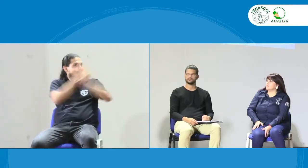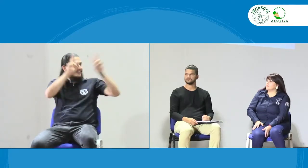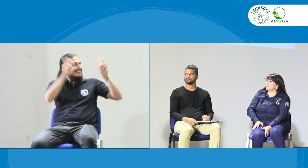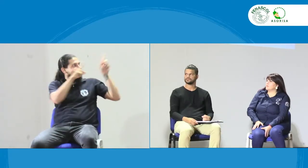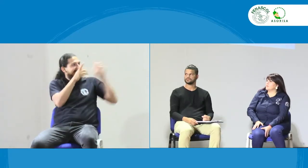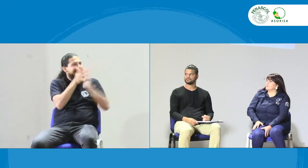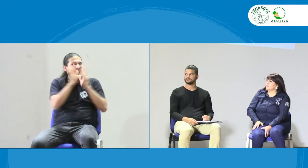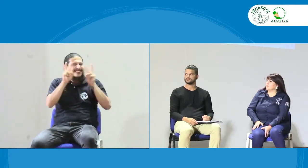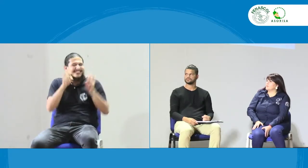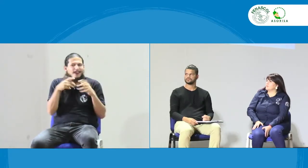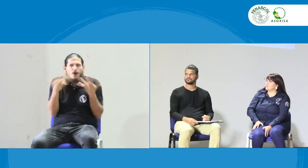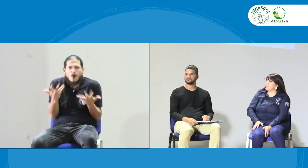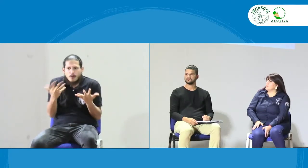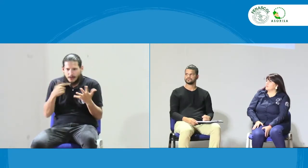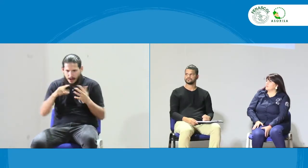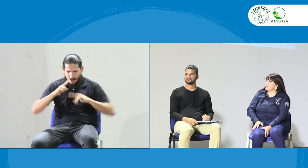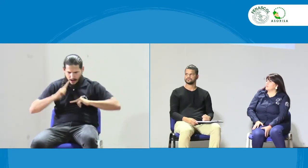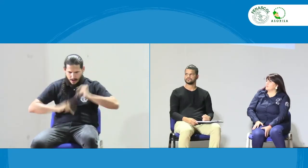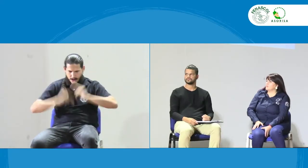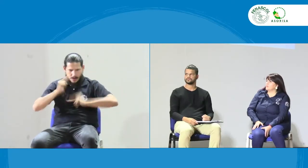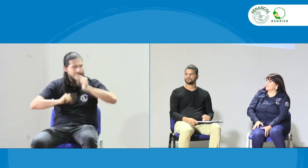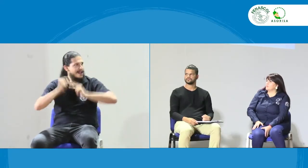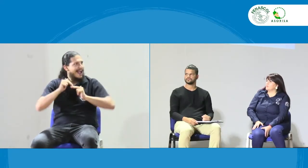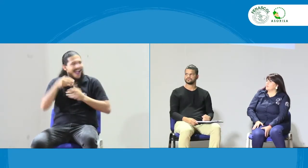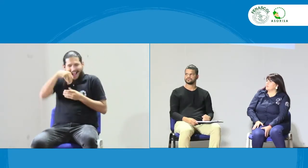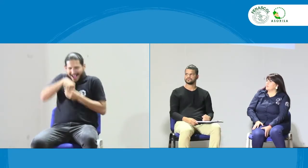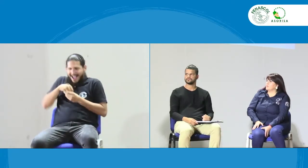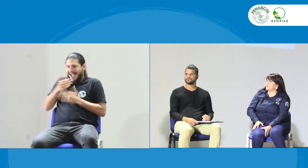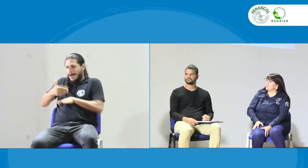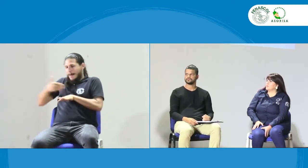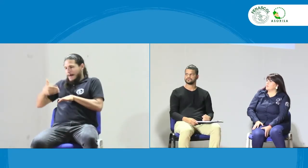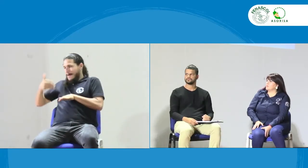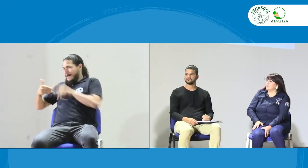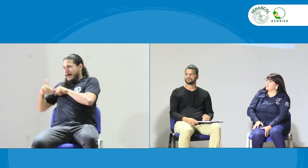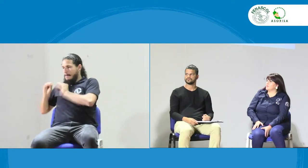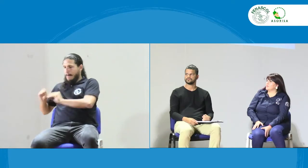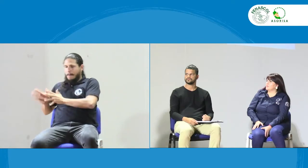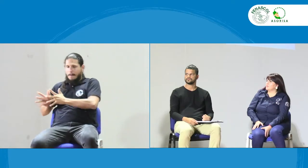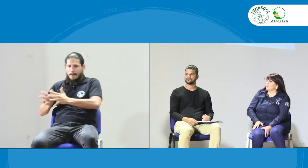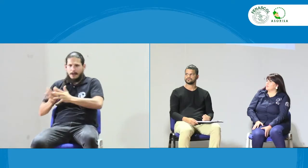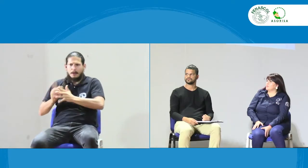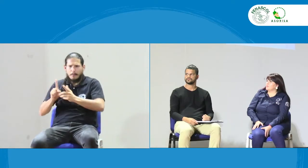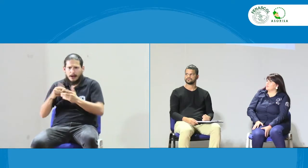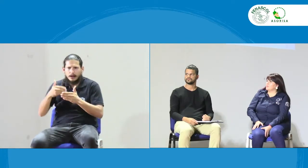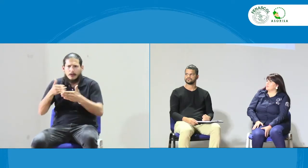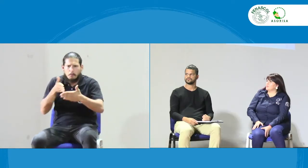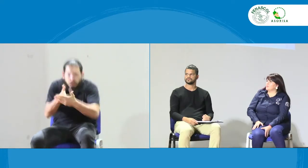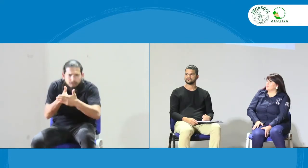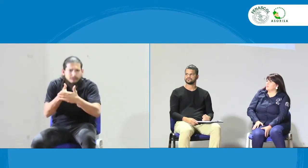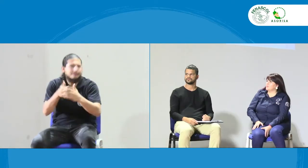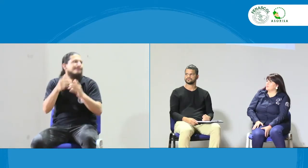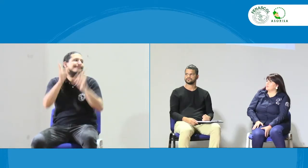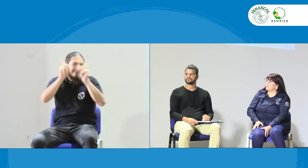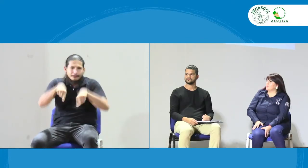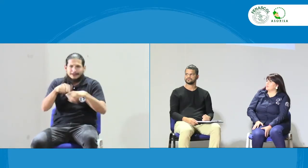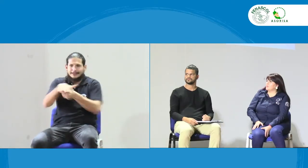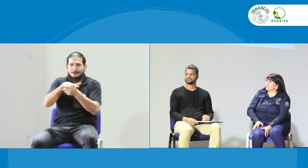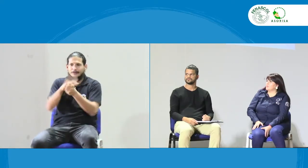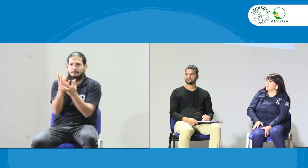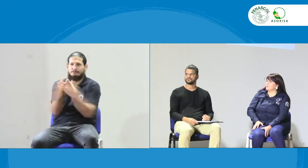participación plena. Eso es lo que tú estabas mencionando. Entonces, ¿cómo hacemos esa construcción? Entonces, es una construcción de formación,